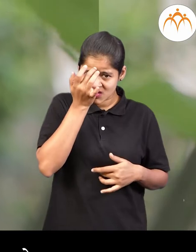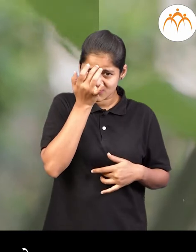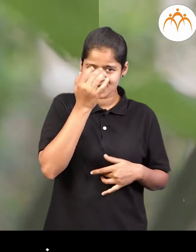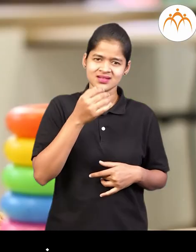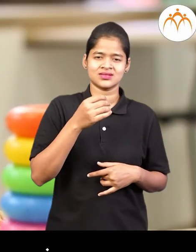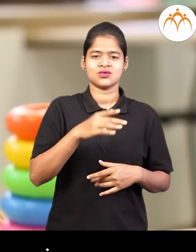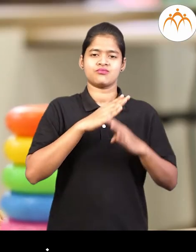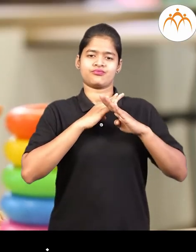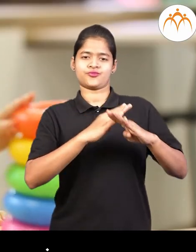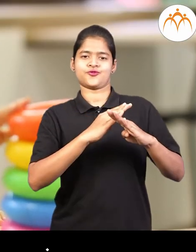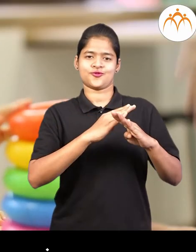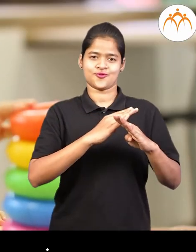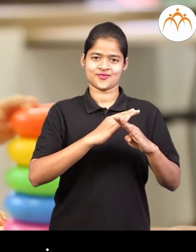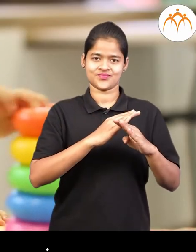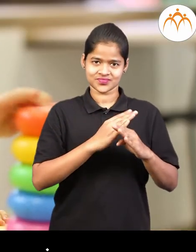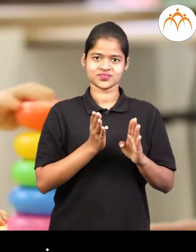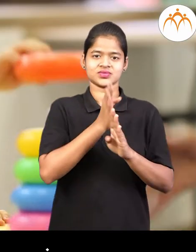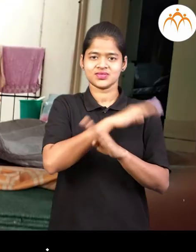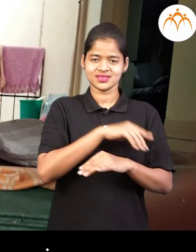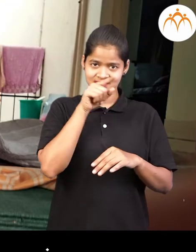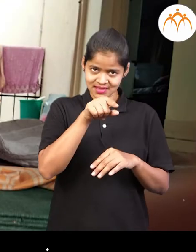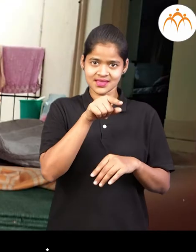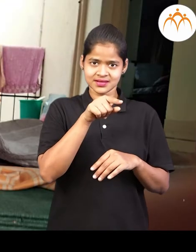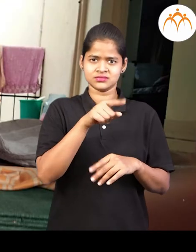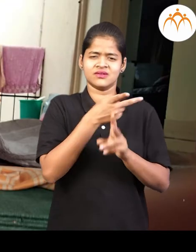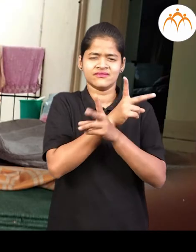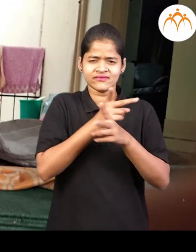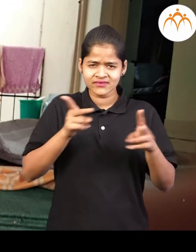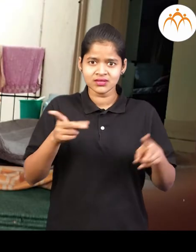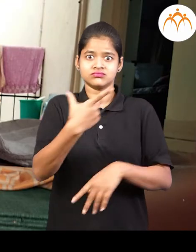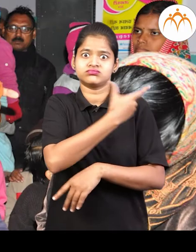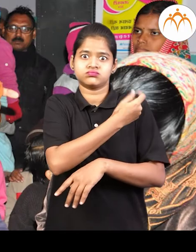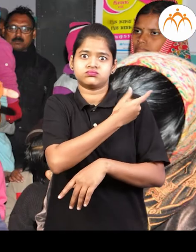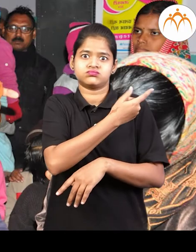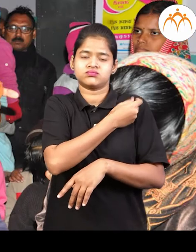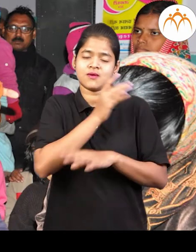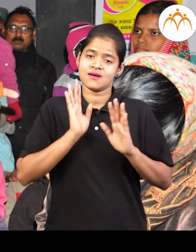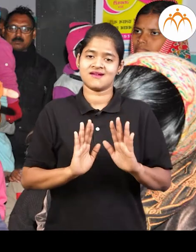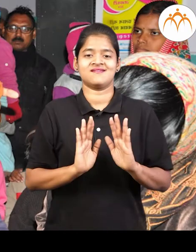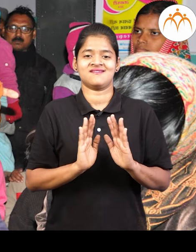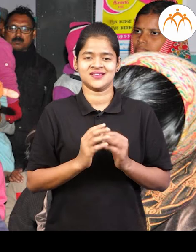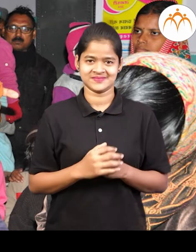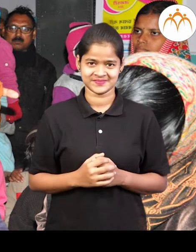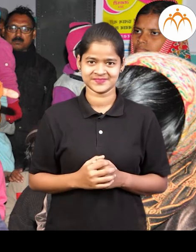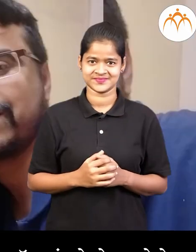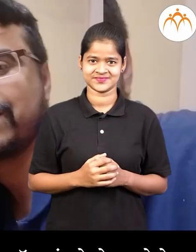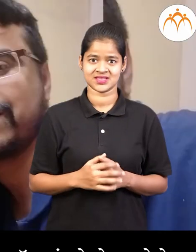नएद मनुन आजार हो नया अधीज बाडानना वेगवेगडा समुरक्षक लसी दिला जातात